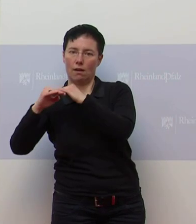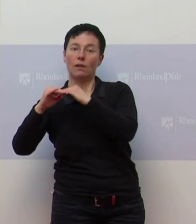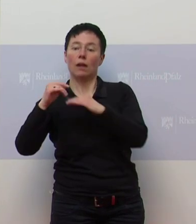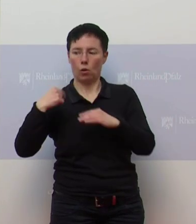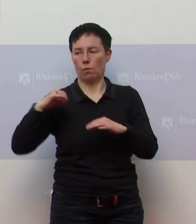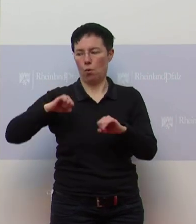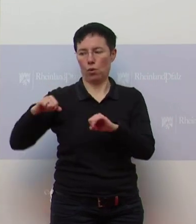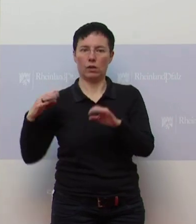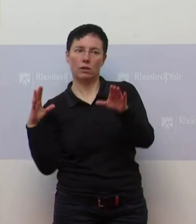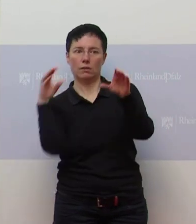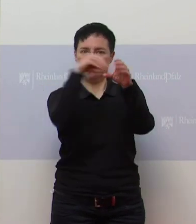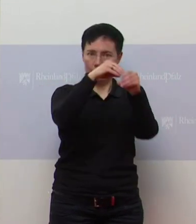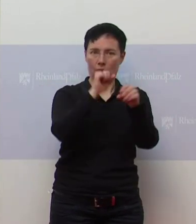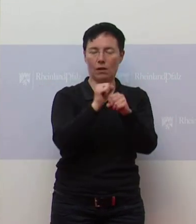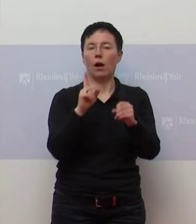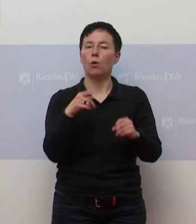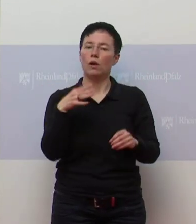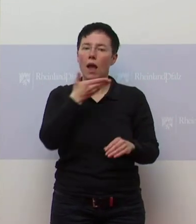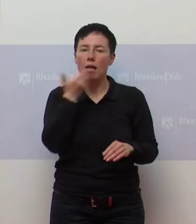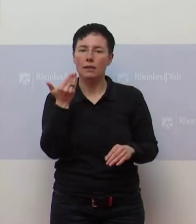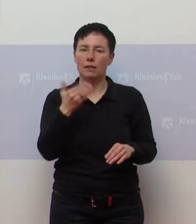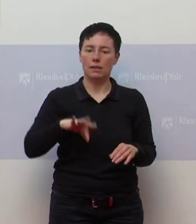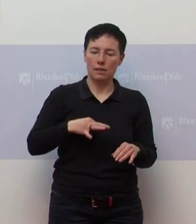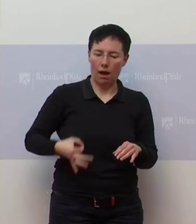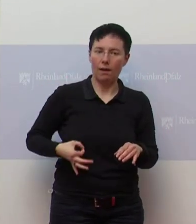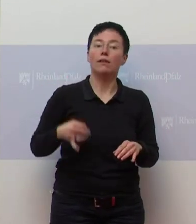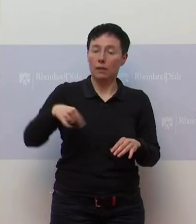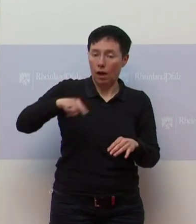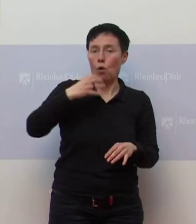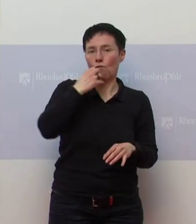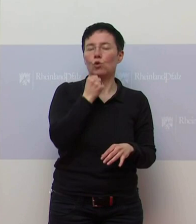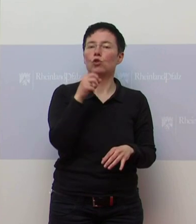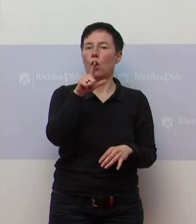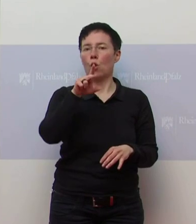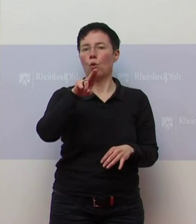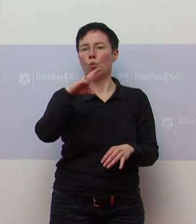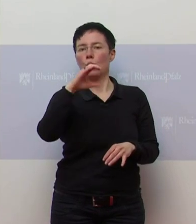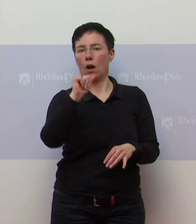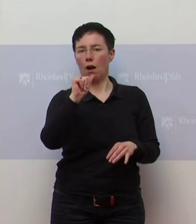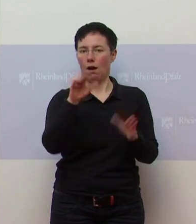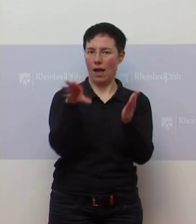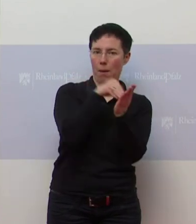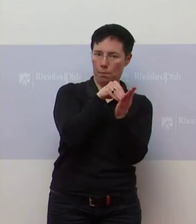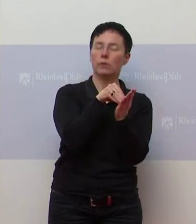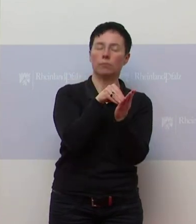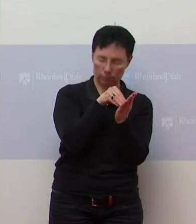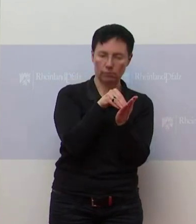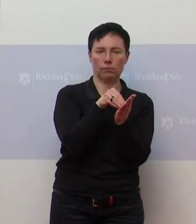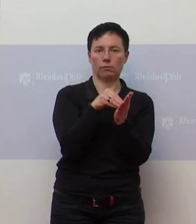mitzumachen, genauso wie Hessen und das Saarland. Auch die wollen die Luca-App dann letztendlich installieren. Wir haben